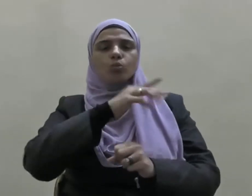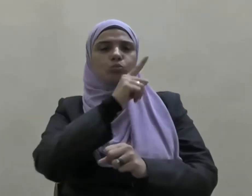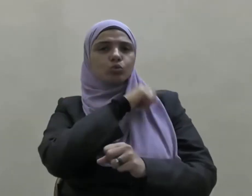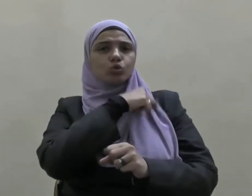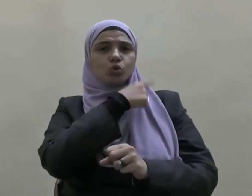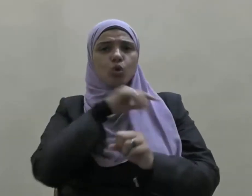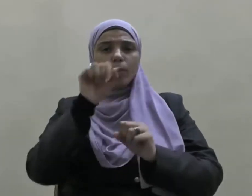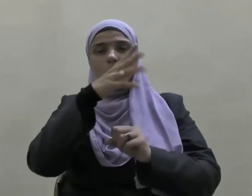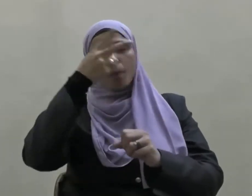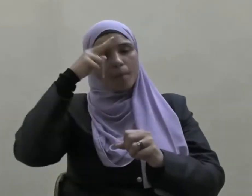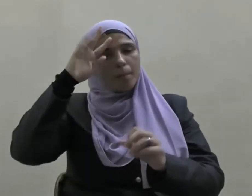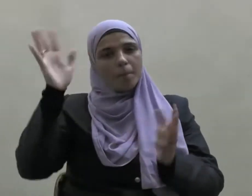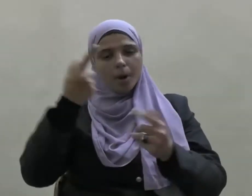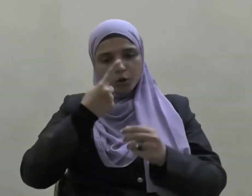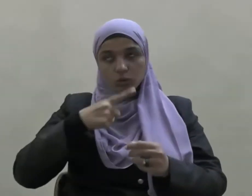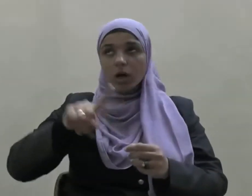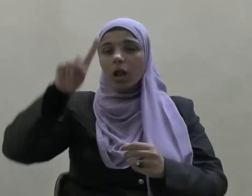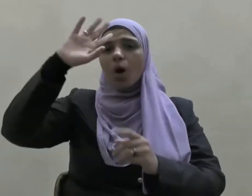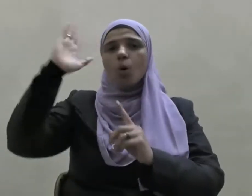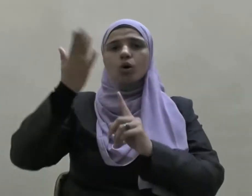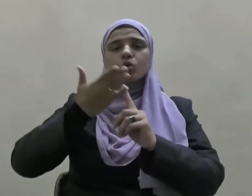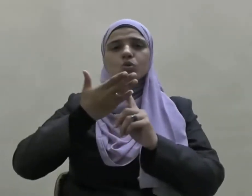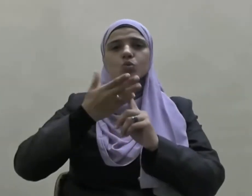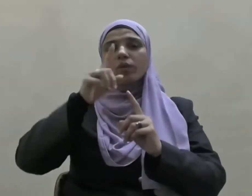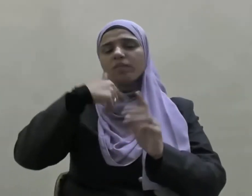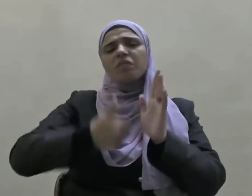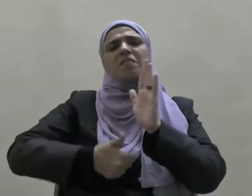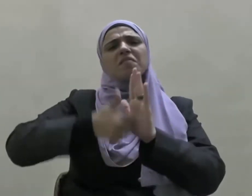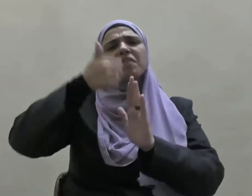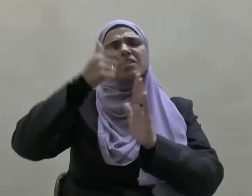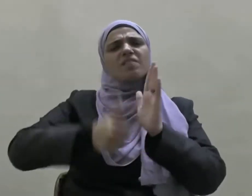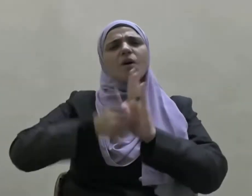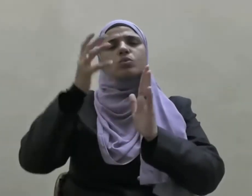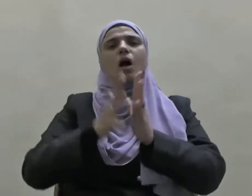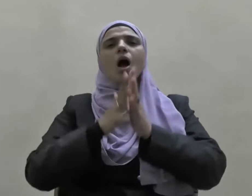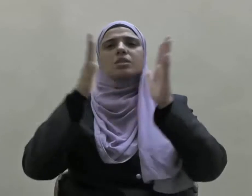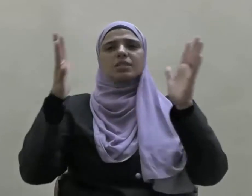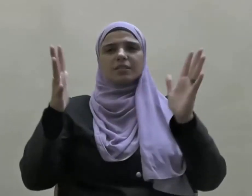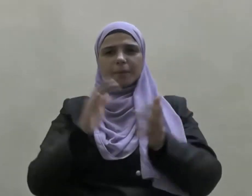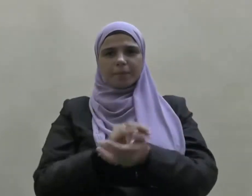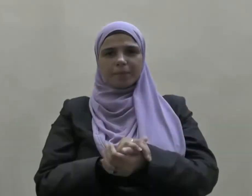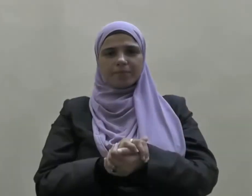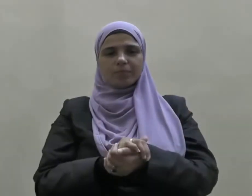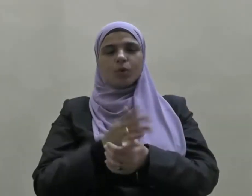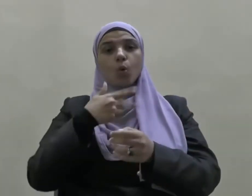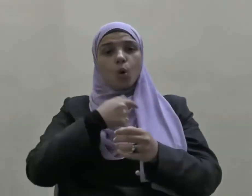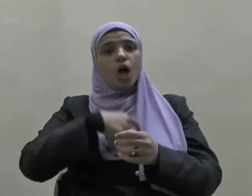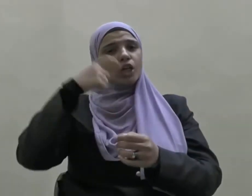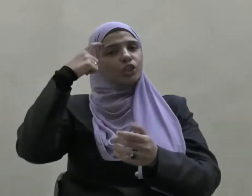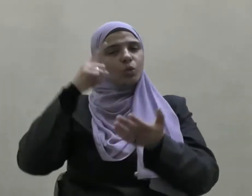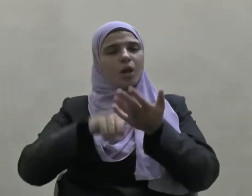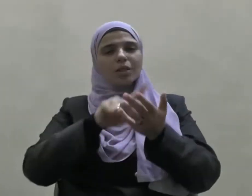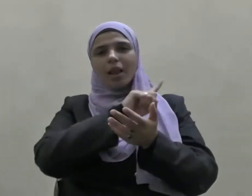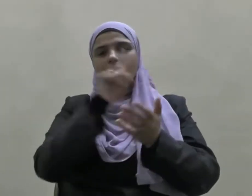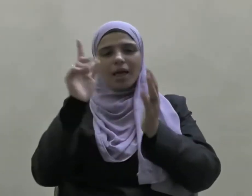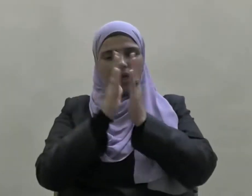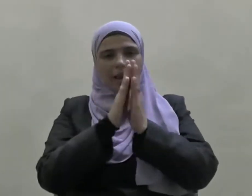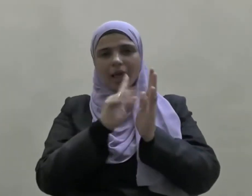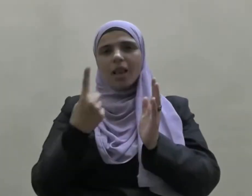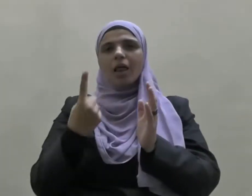ومن يطع الله ورسوله فقد فاز فوزا عظيما وأشهد أن لا إله